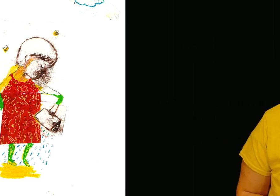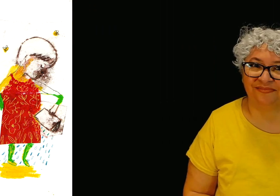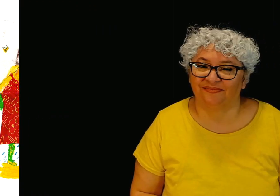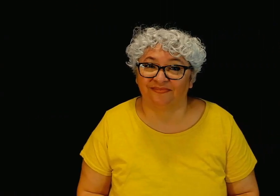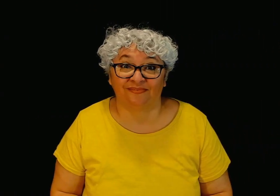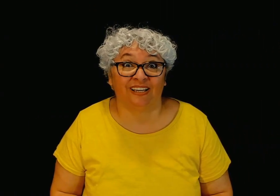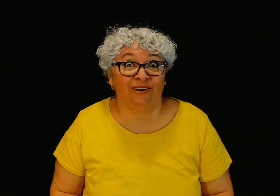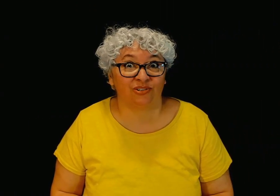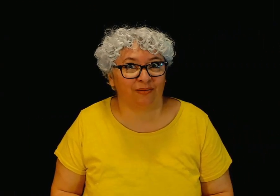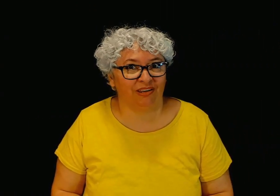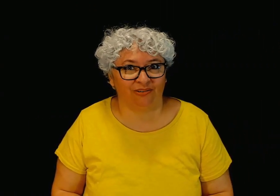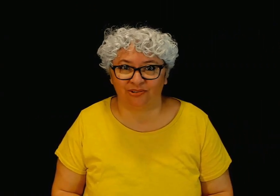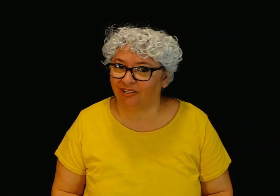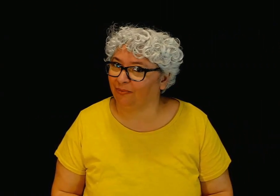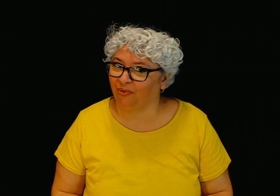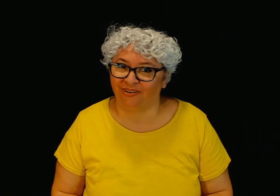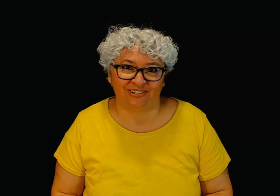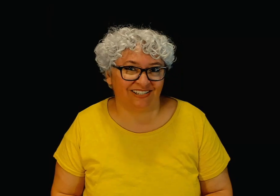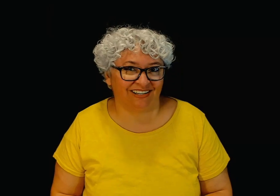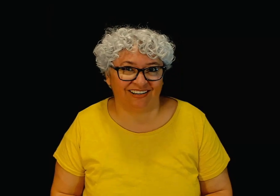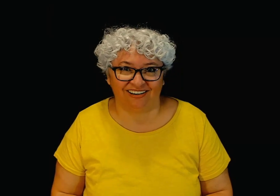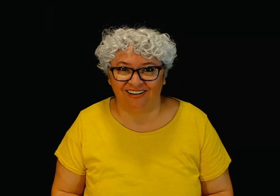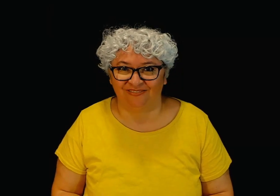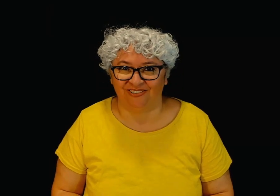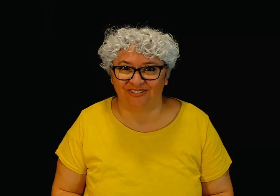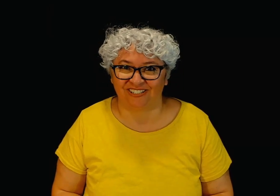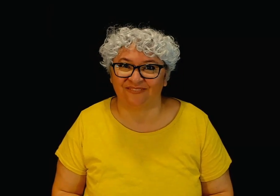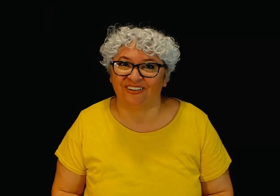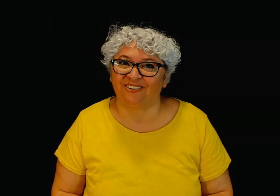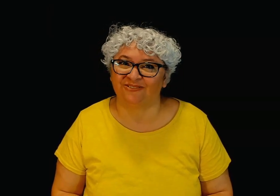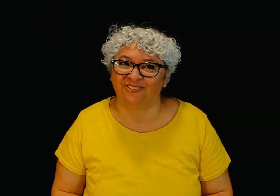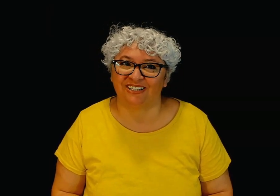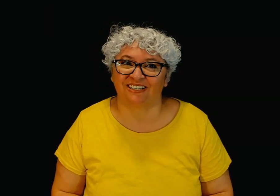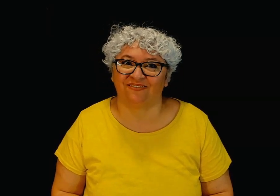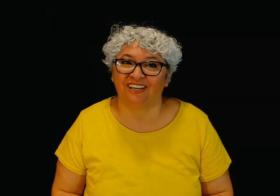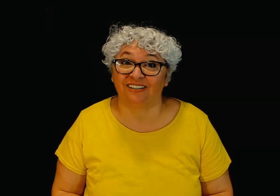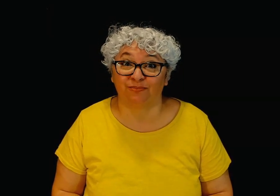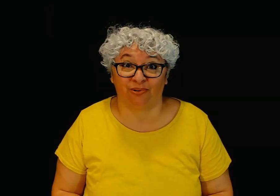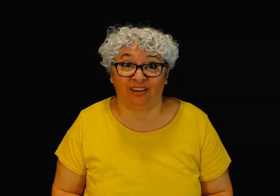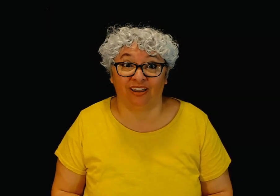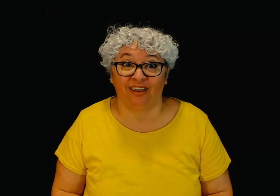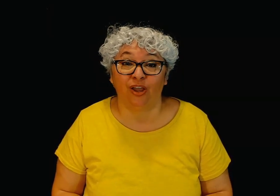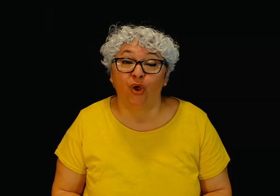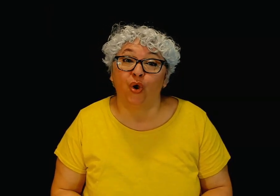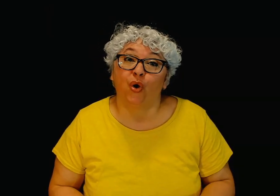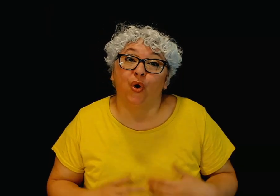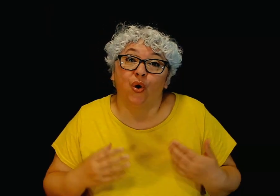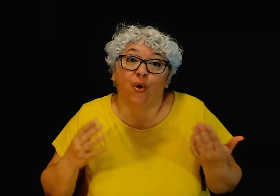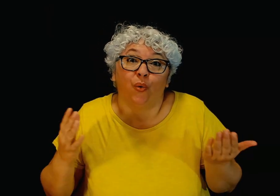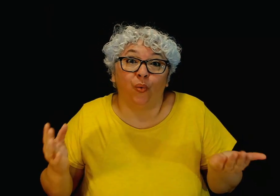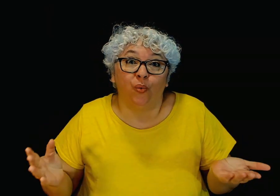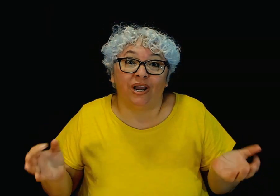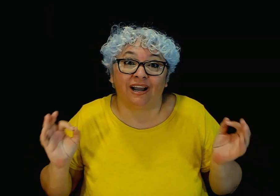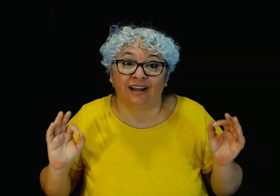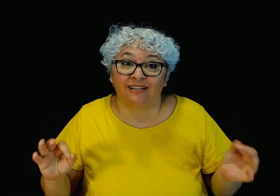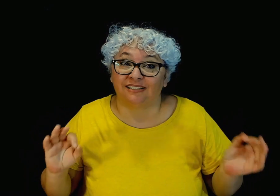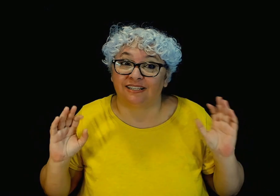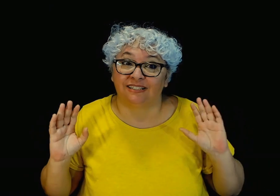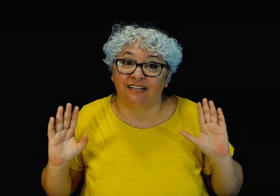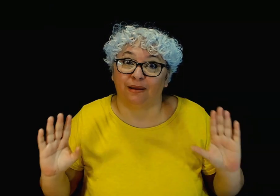y los amigos qué bueno es tener muchos amigos muchas amigas porque una casa sin